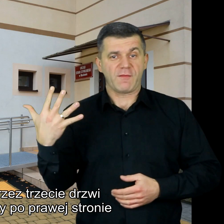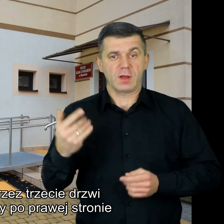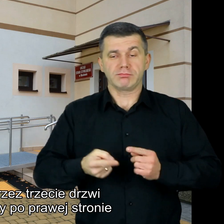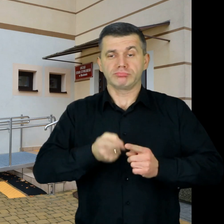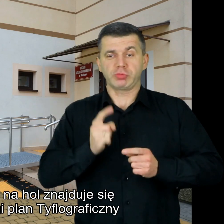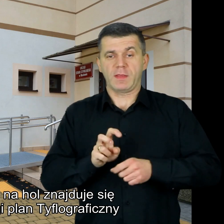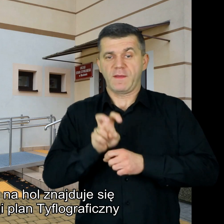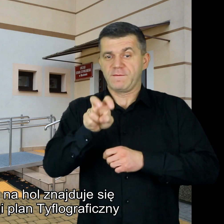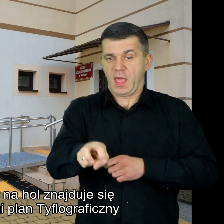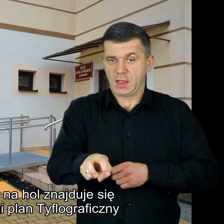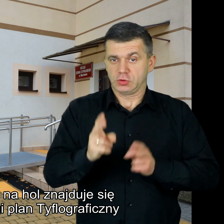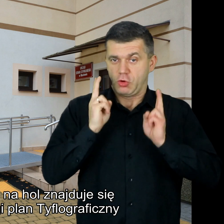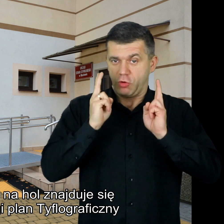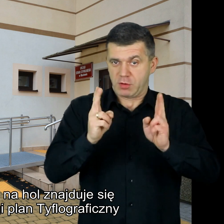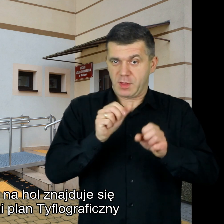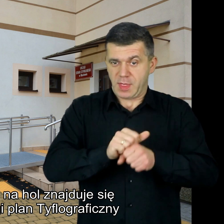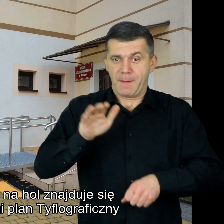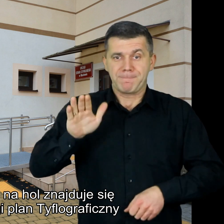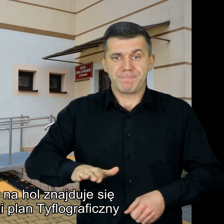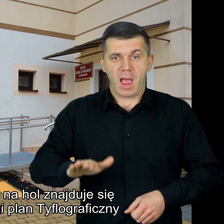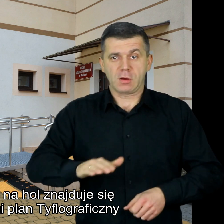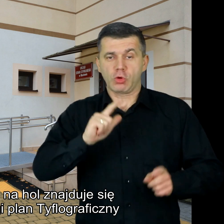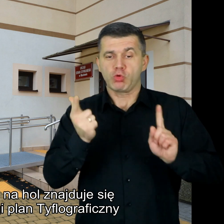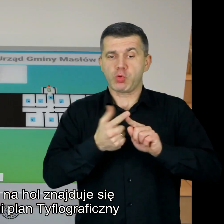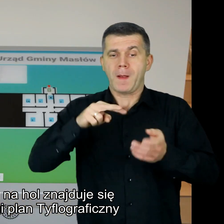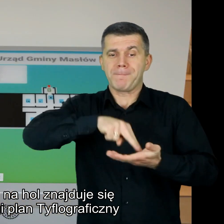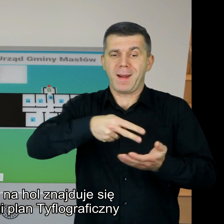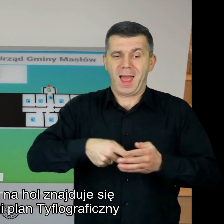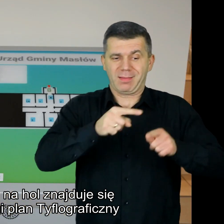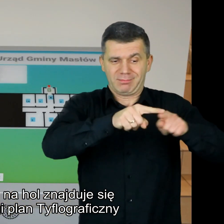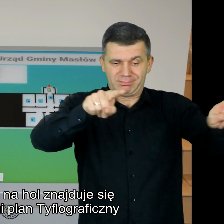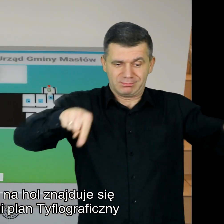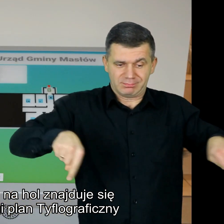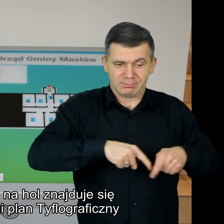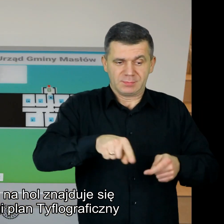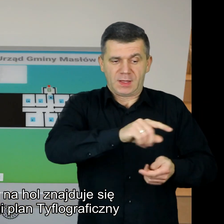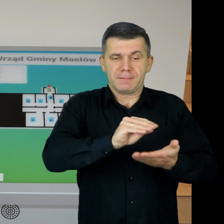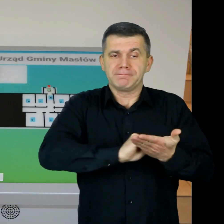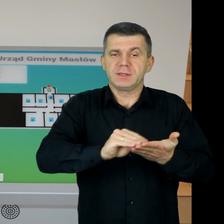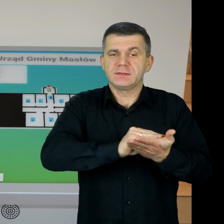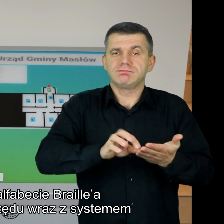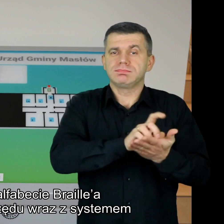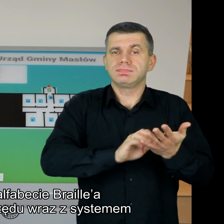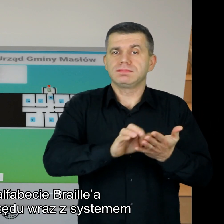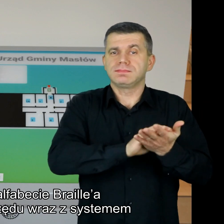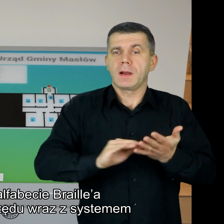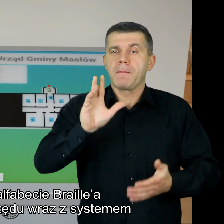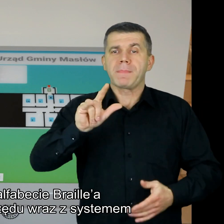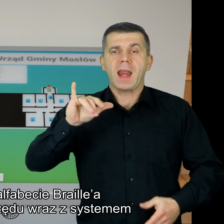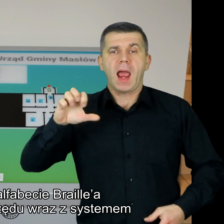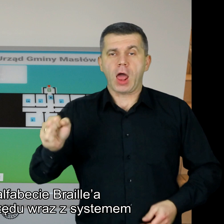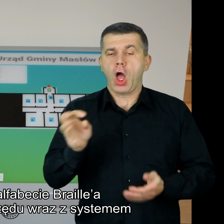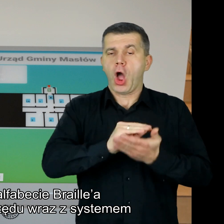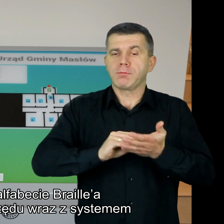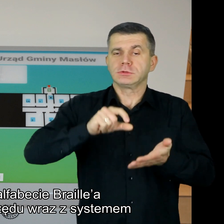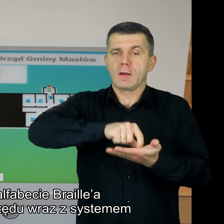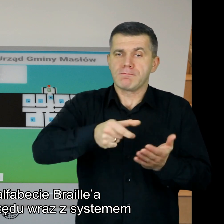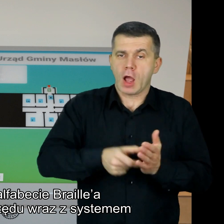stronie przed wejściem na hol znajduje się na parterze drugi plan tyflograficzny z pismem w alfabecie Braille'a i opisami pokoi